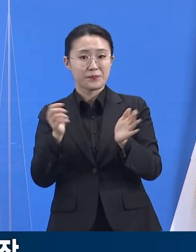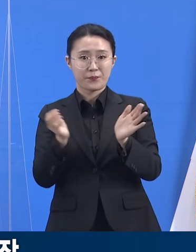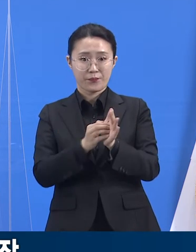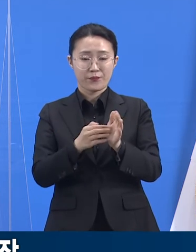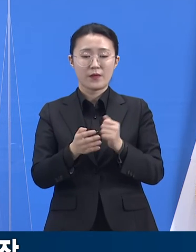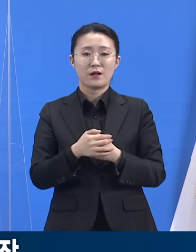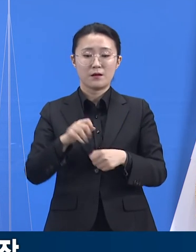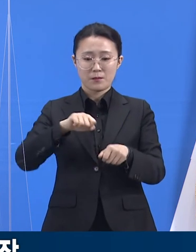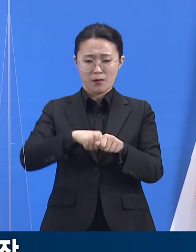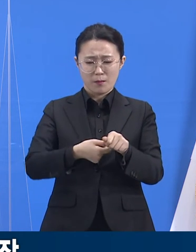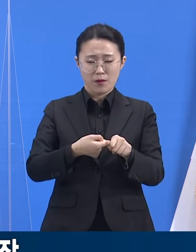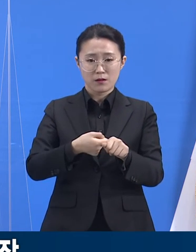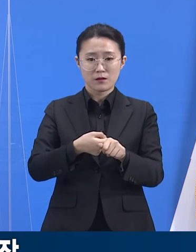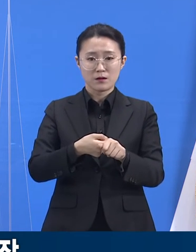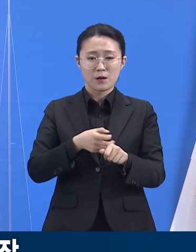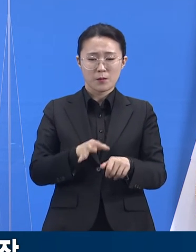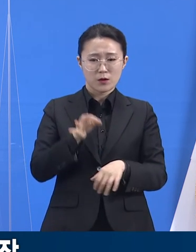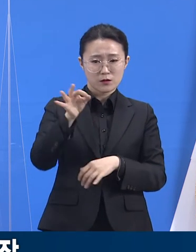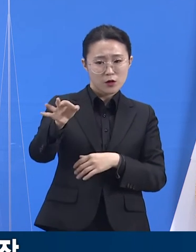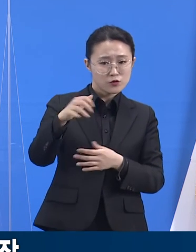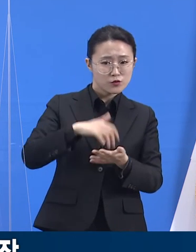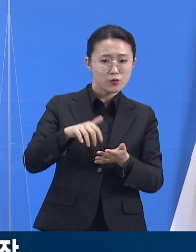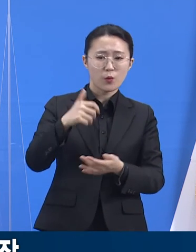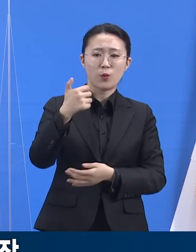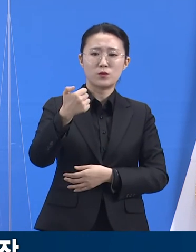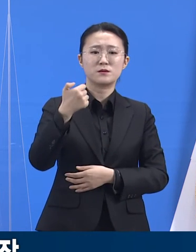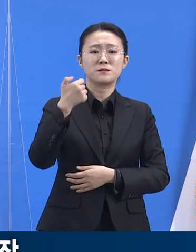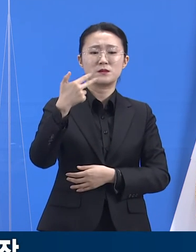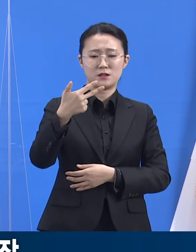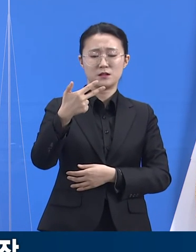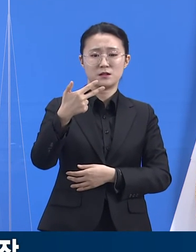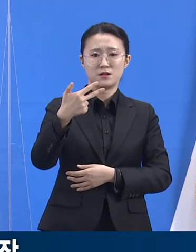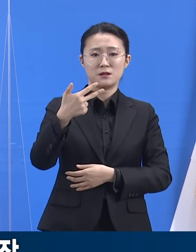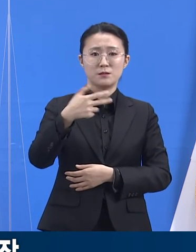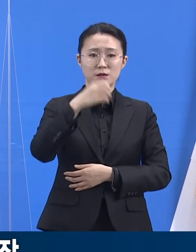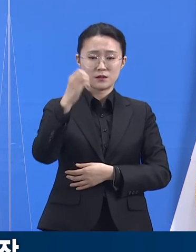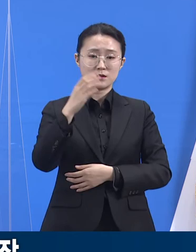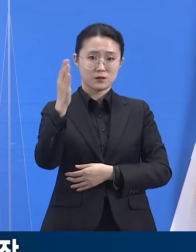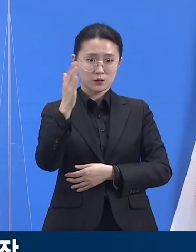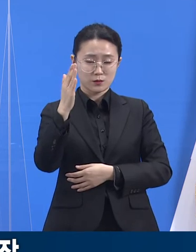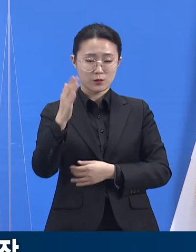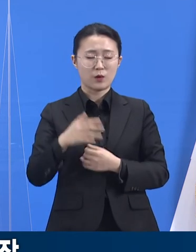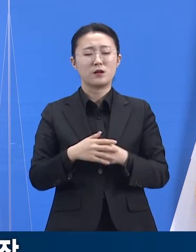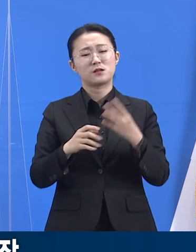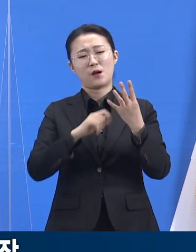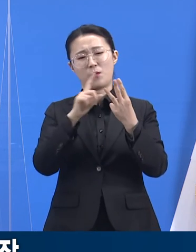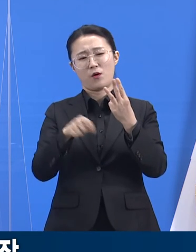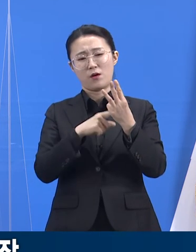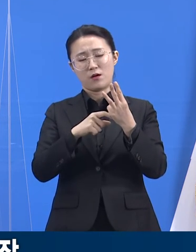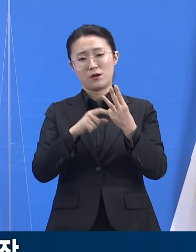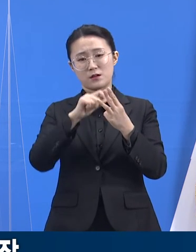과태료 부과 건수의 57.6%인 136건이 3월부터 부과된 결과입니다.